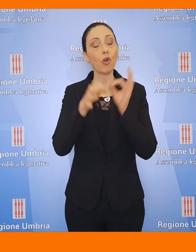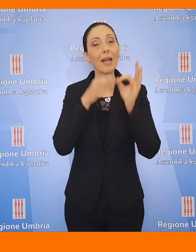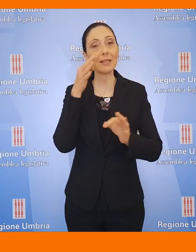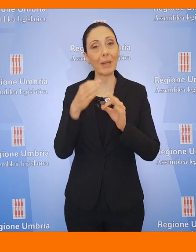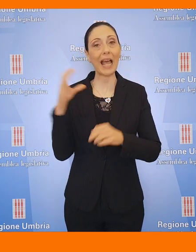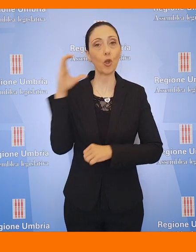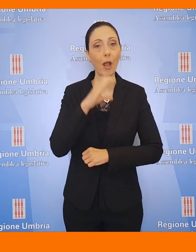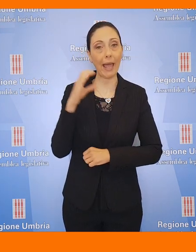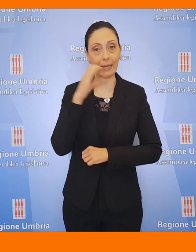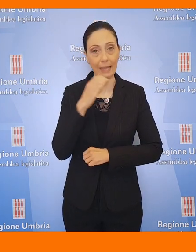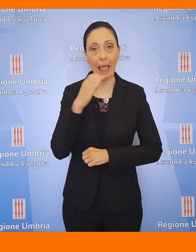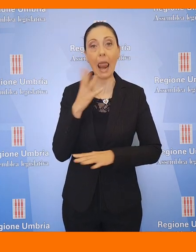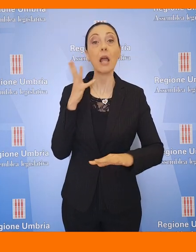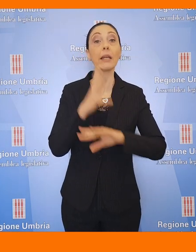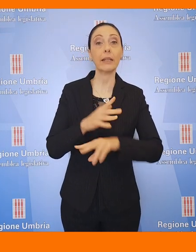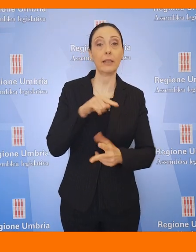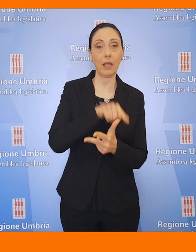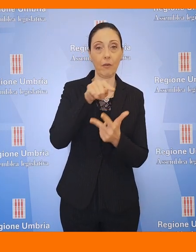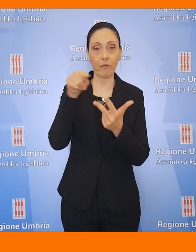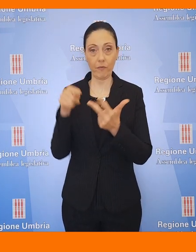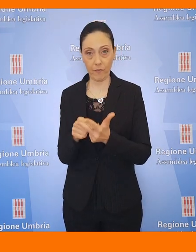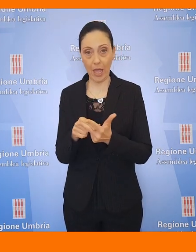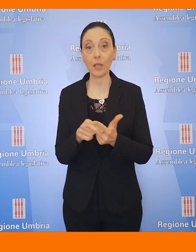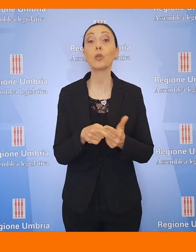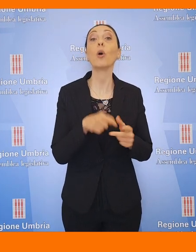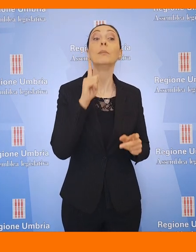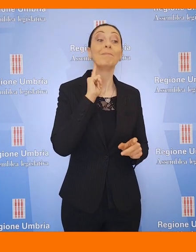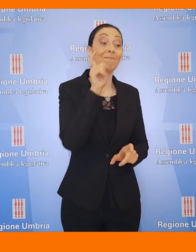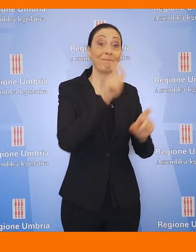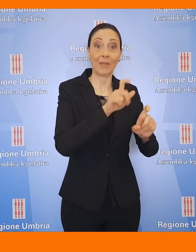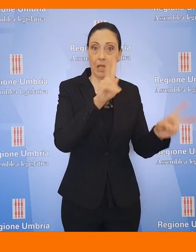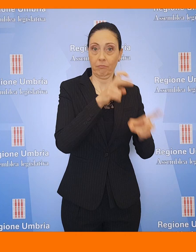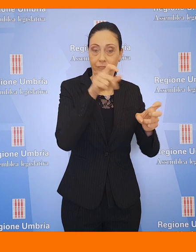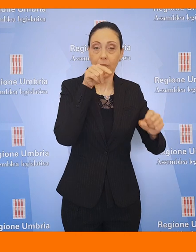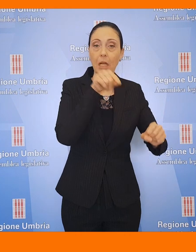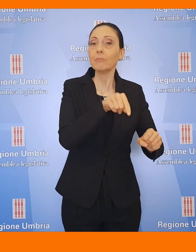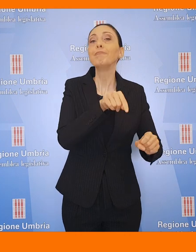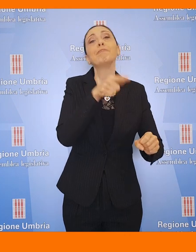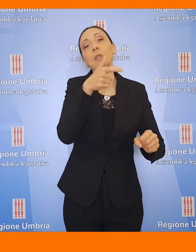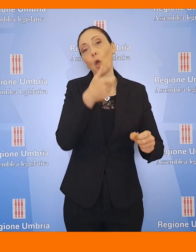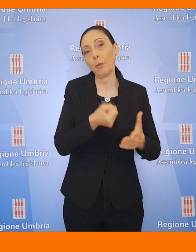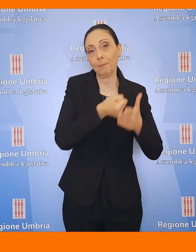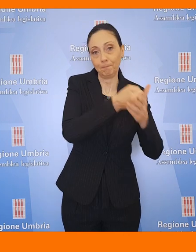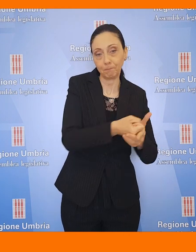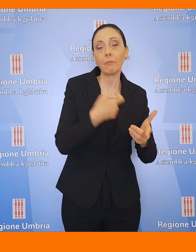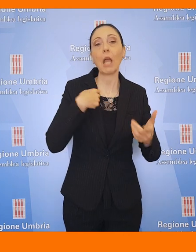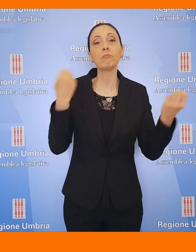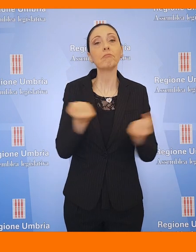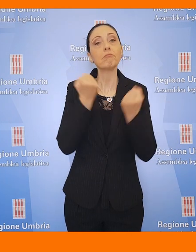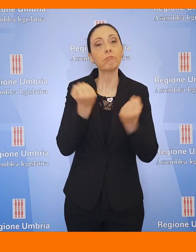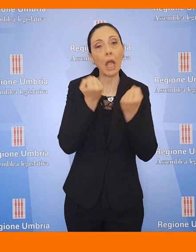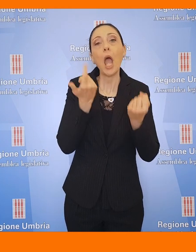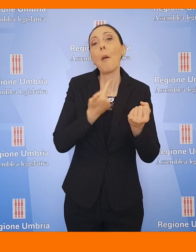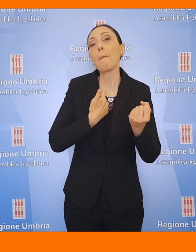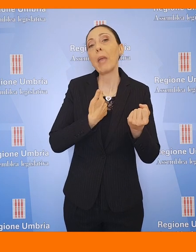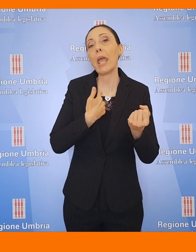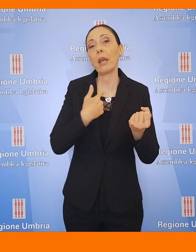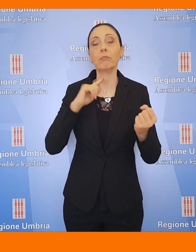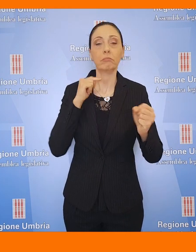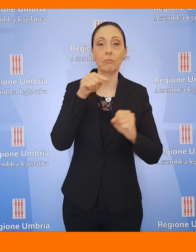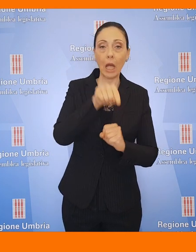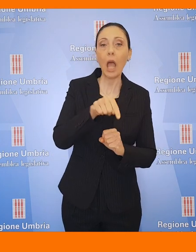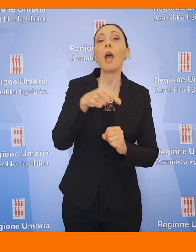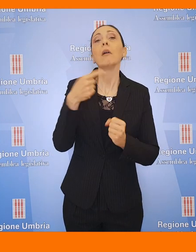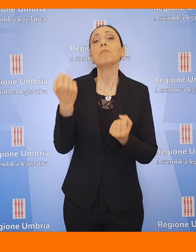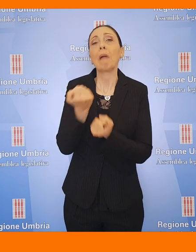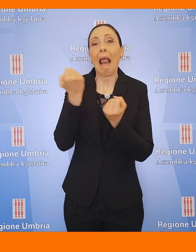Cardella a tre linee di intervento. Il sostegno alle vittime dell'usura, azioni legate alla prevenzione e la promozione della legalità. I